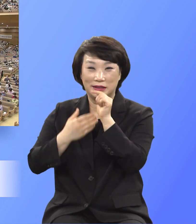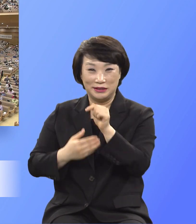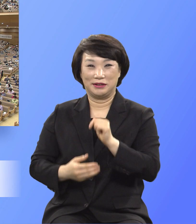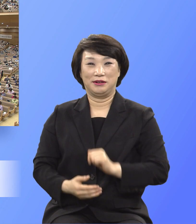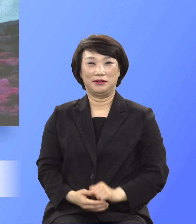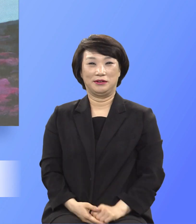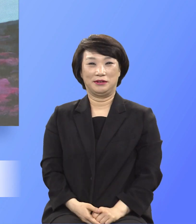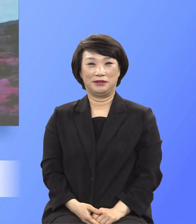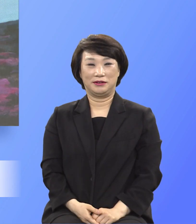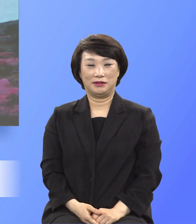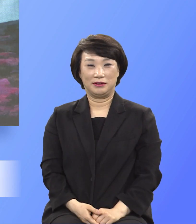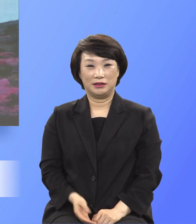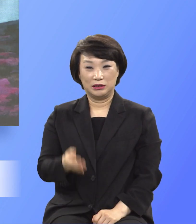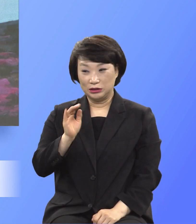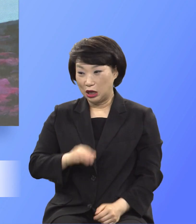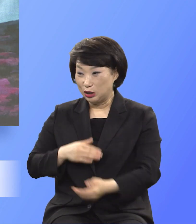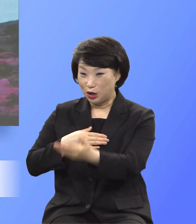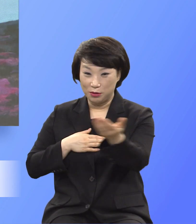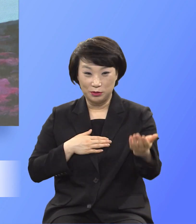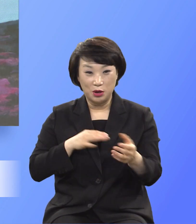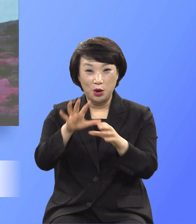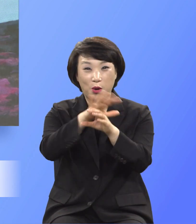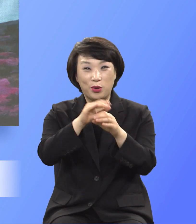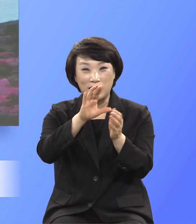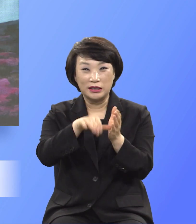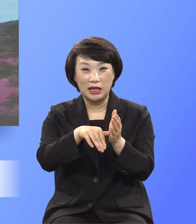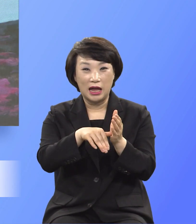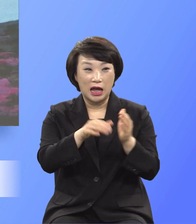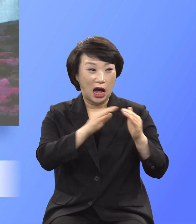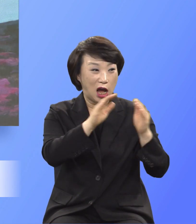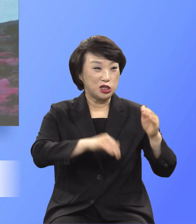그런데 코로나 시대는 집에서 예배해도 되는가